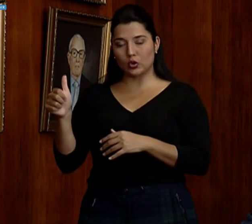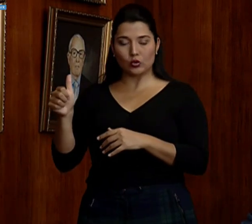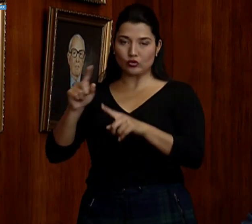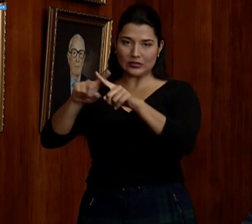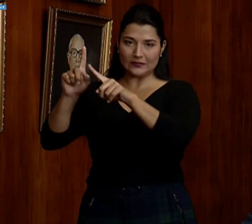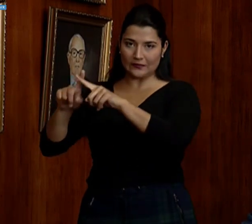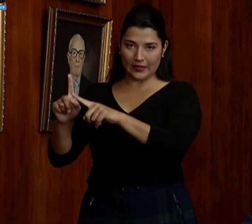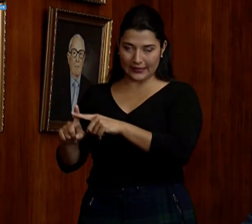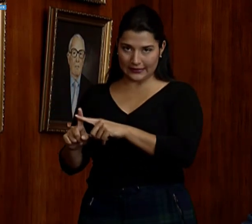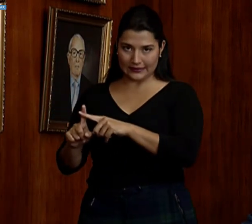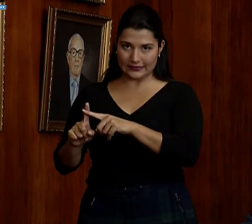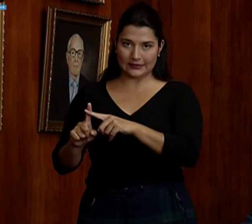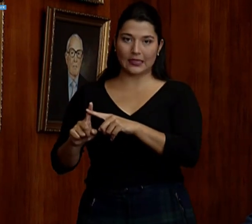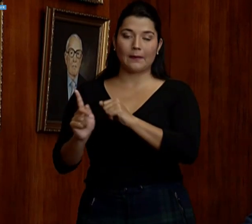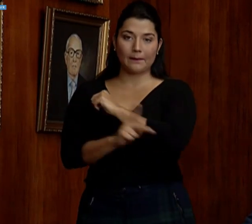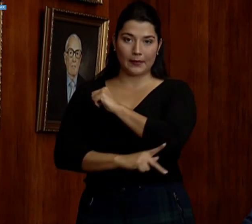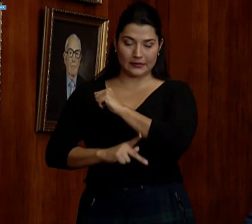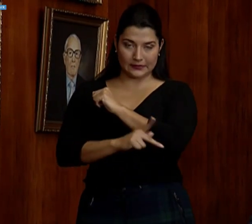diferentes nacionalidades.